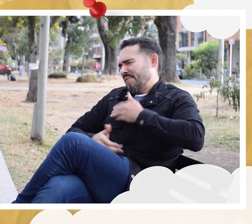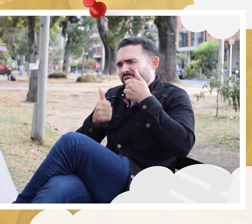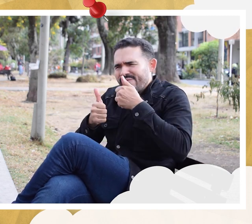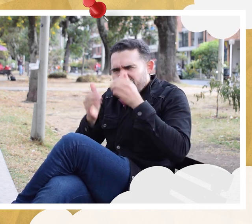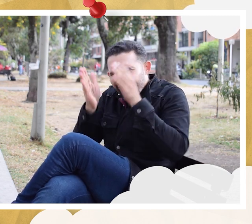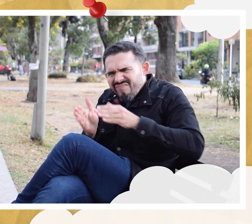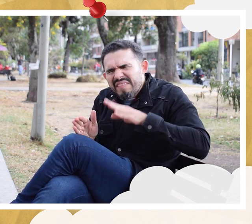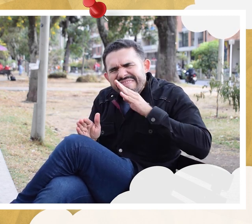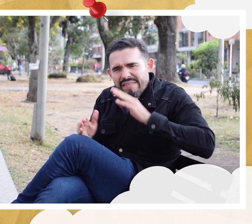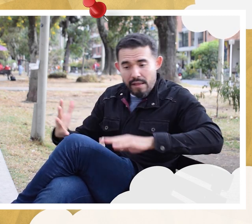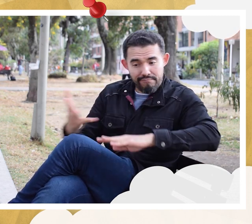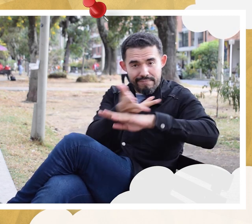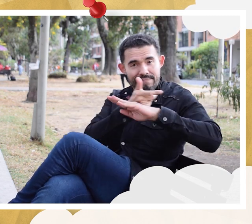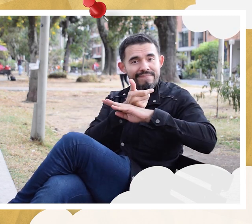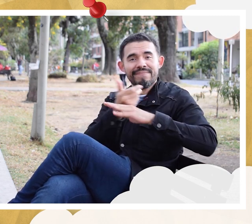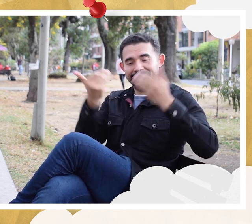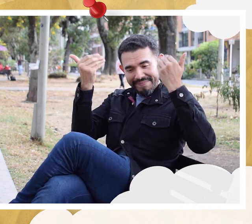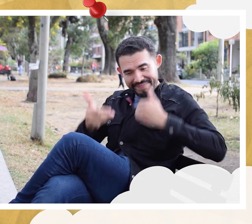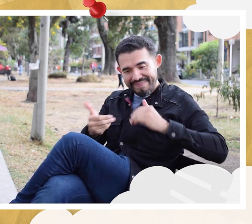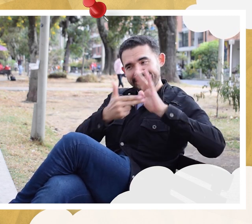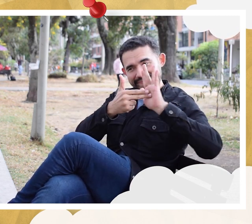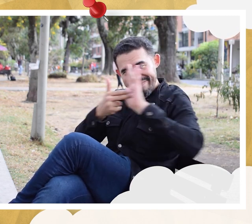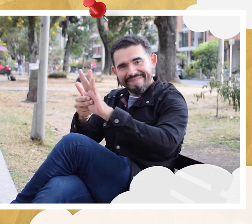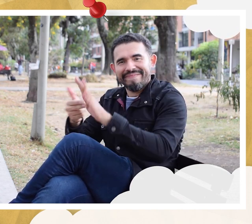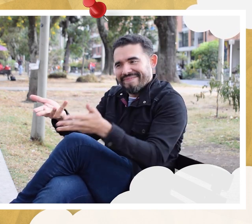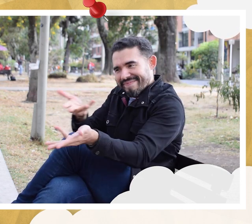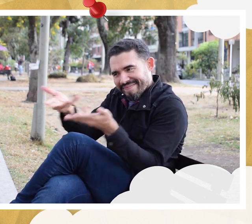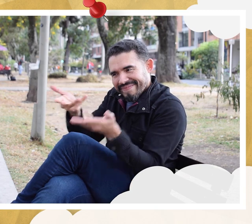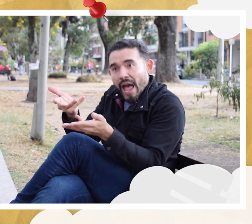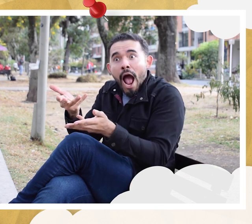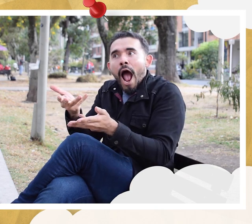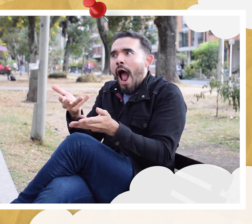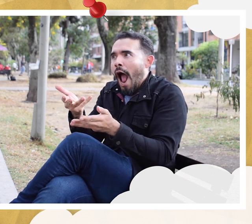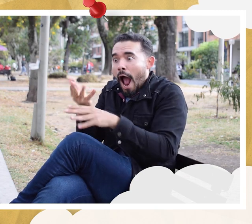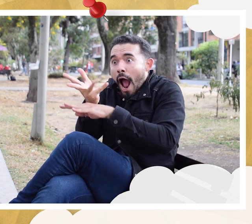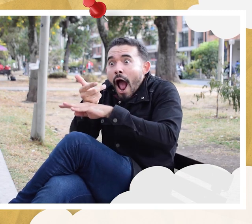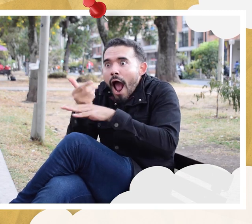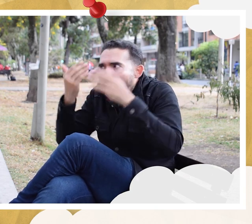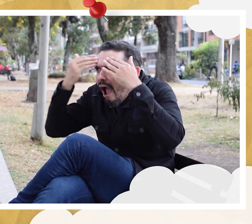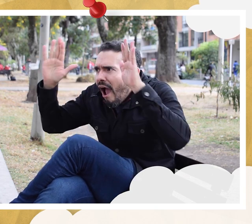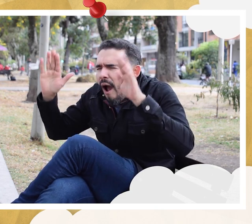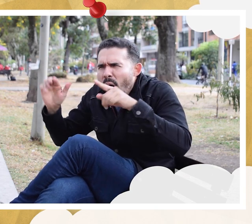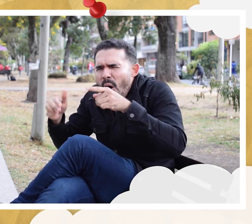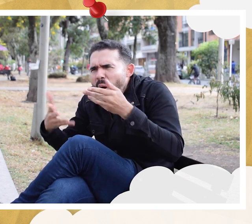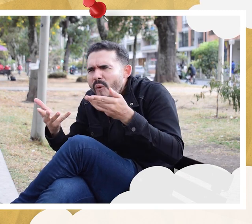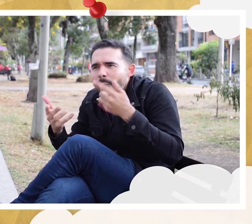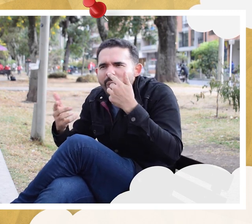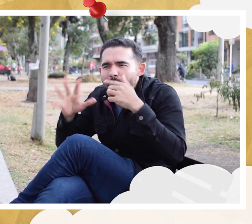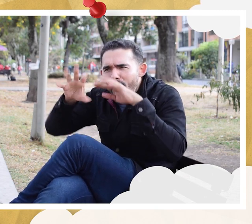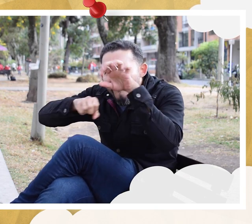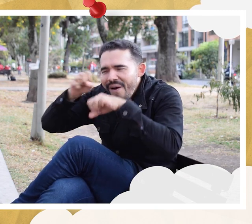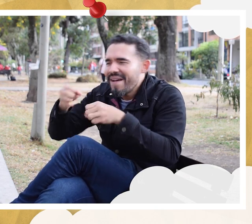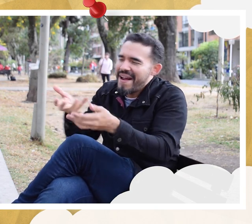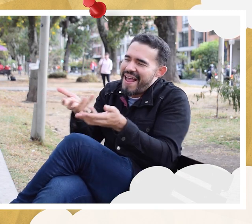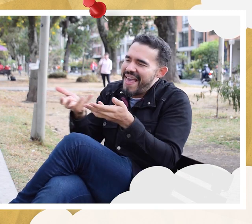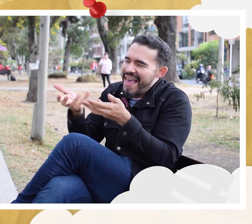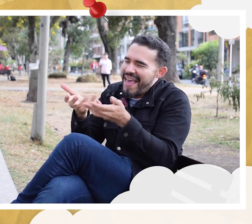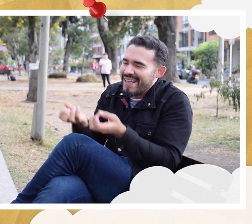buenos canales de comunicación entre personas sordas Y que también conozcan acerca del arte Y de mi parte brindarles este